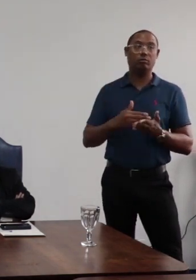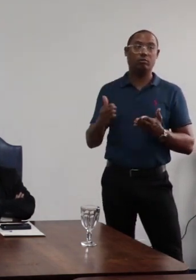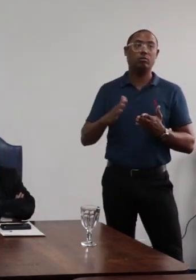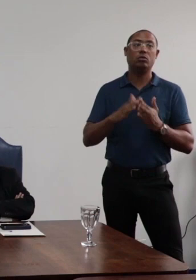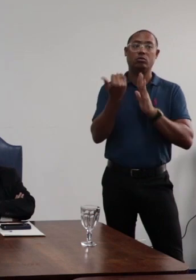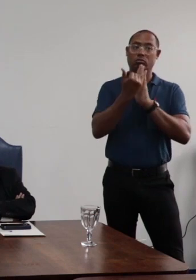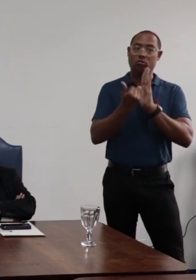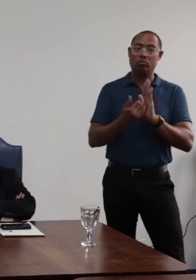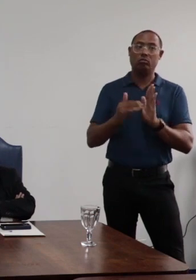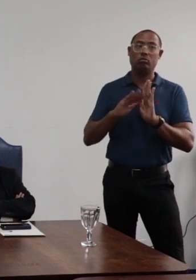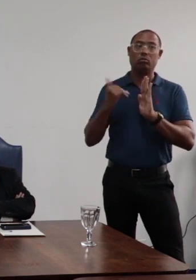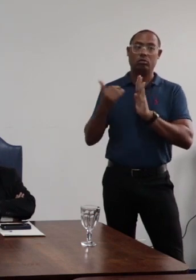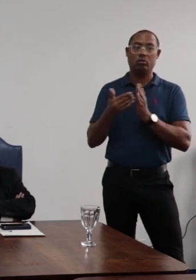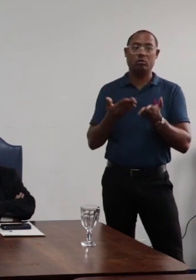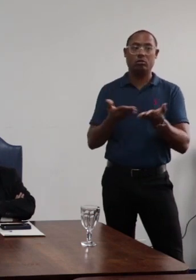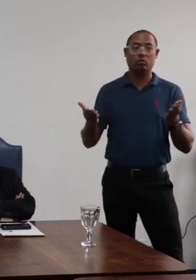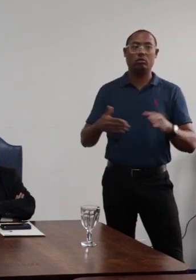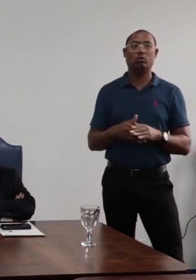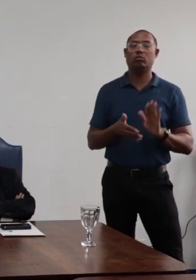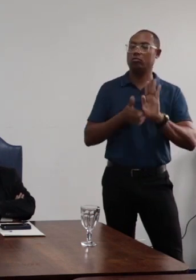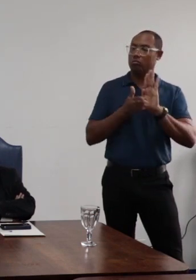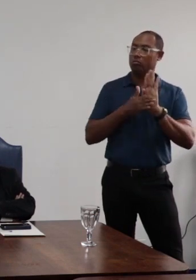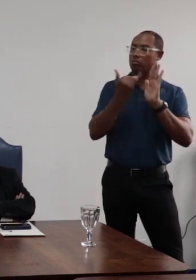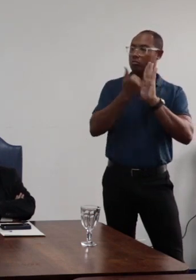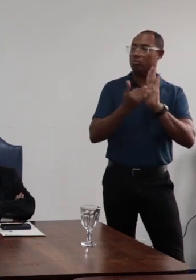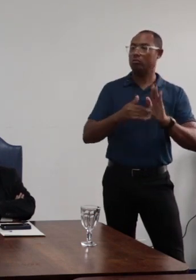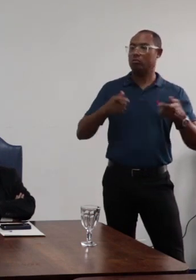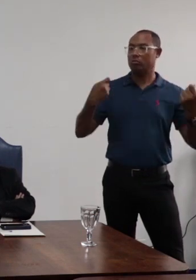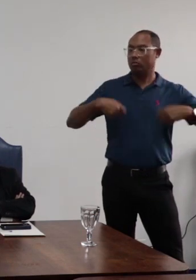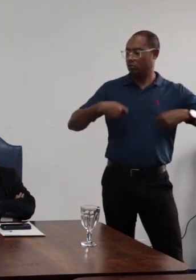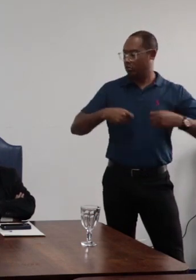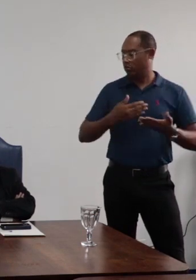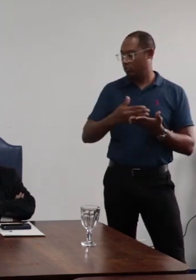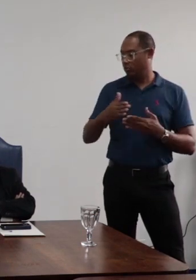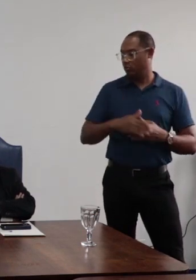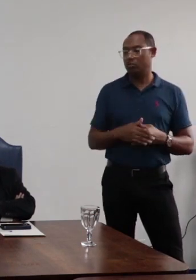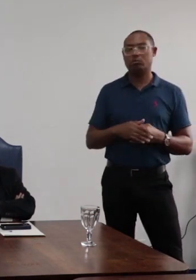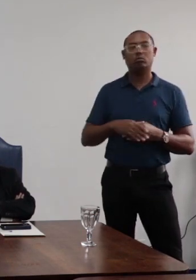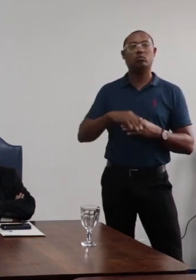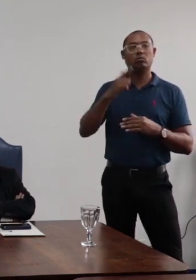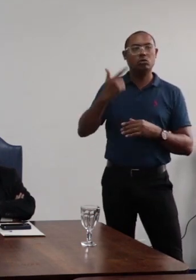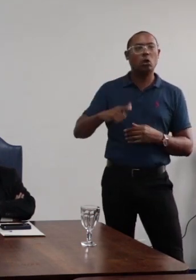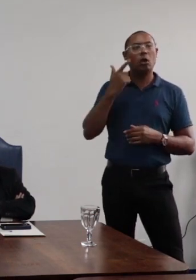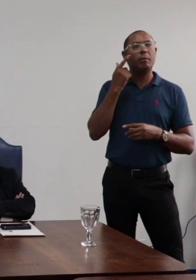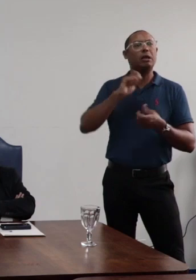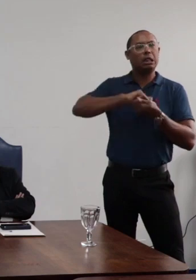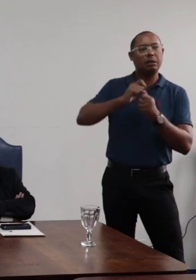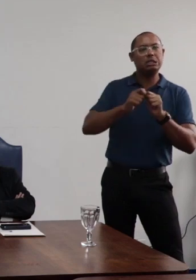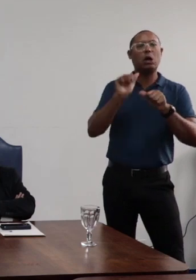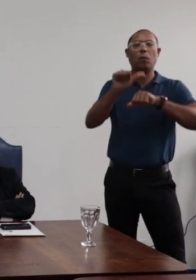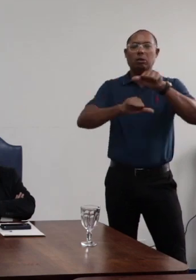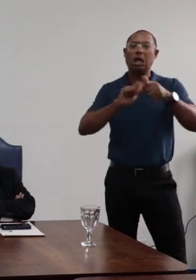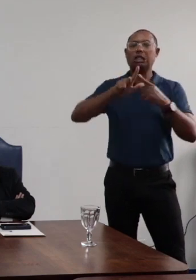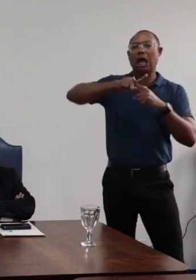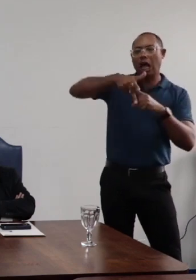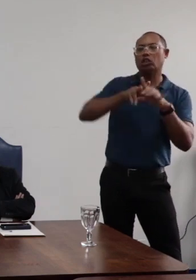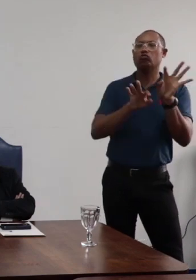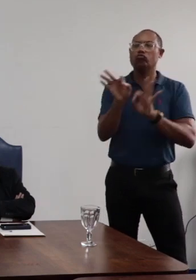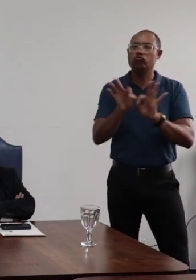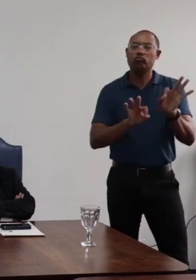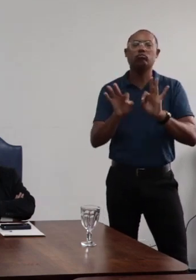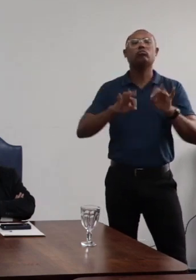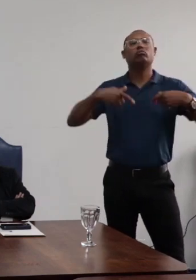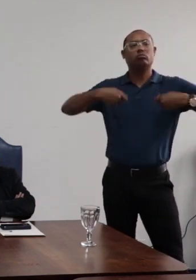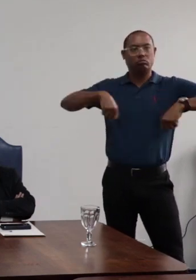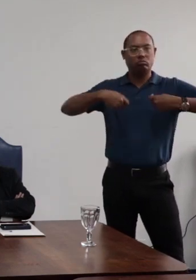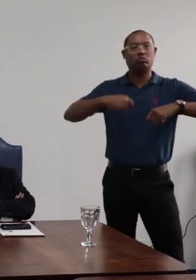planejamento, ele prevê a necessidade de revisão periódica, então esse instrumento